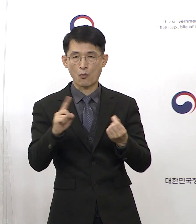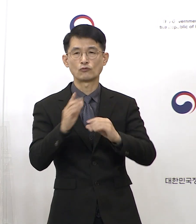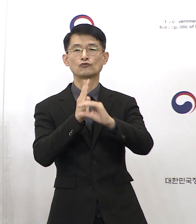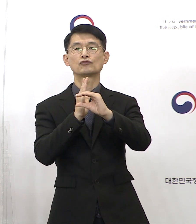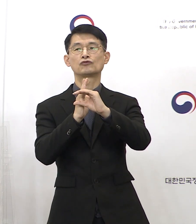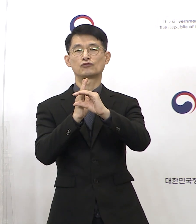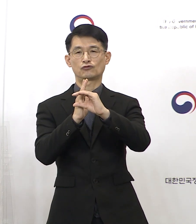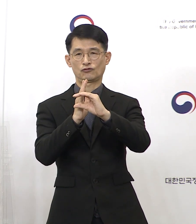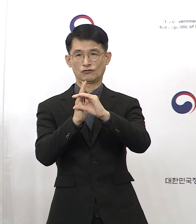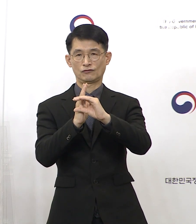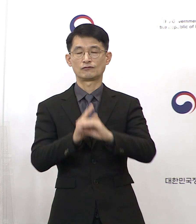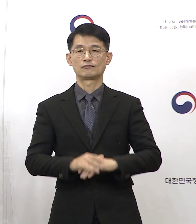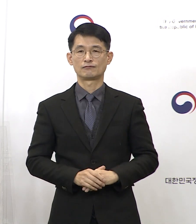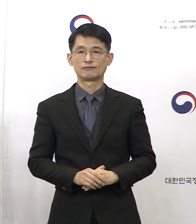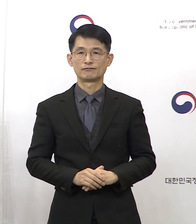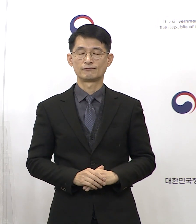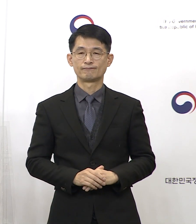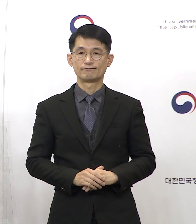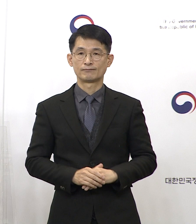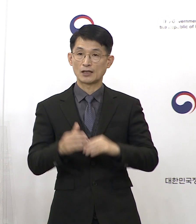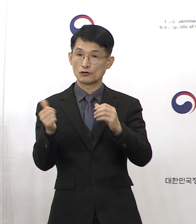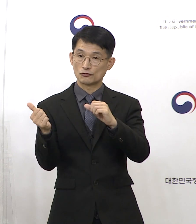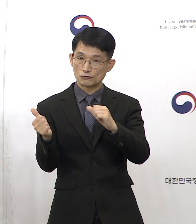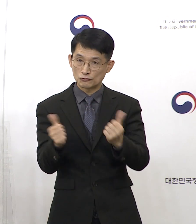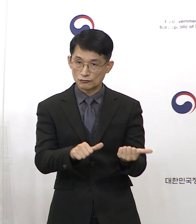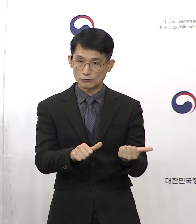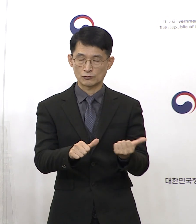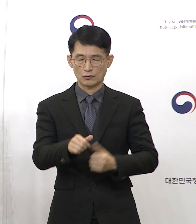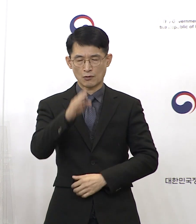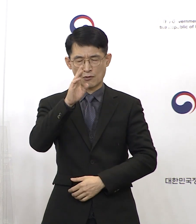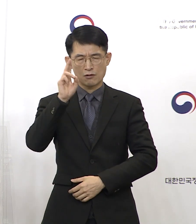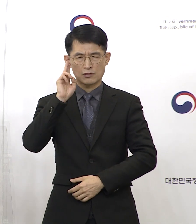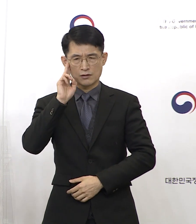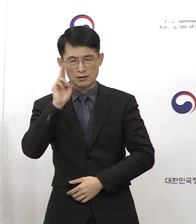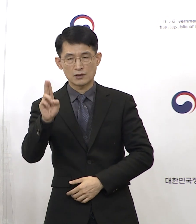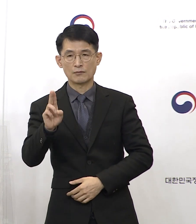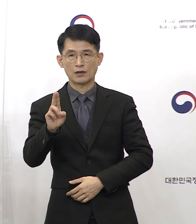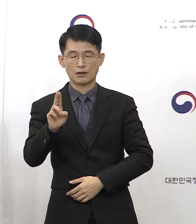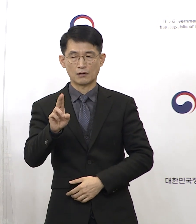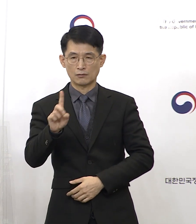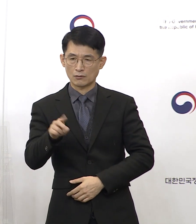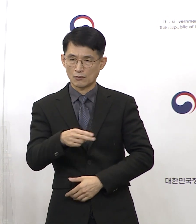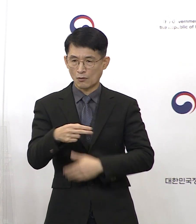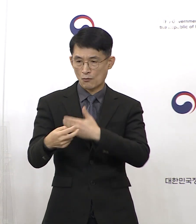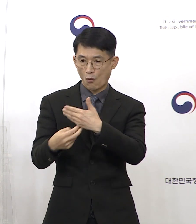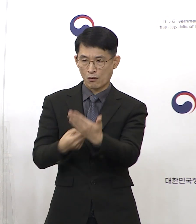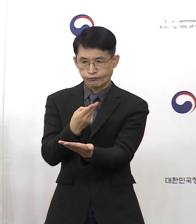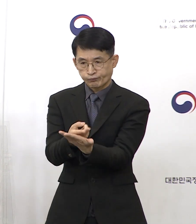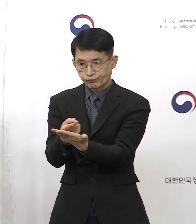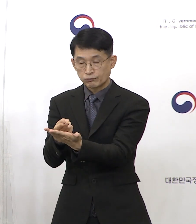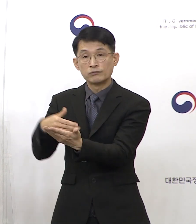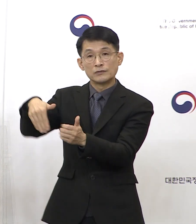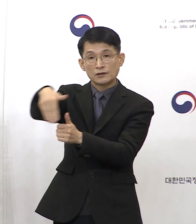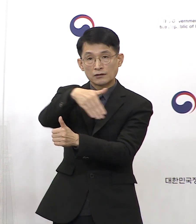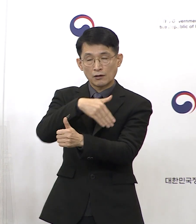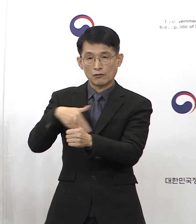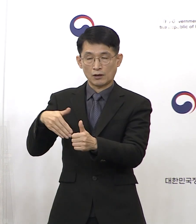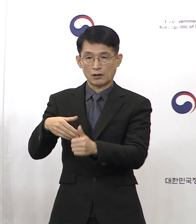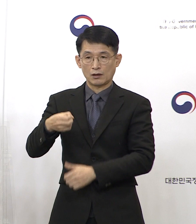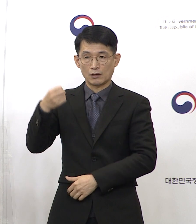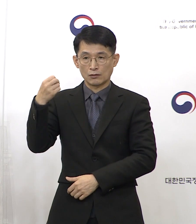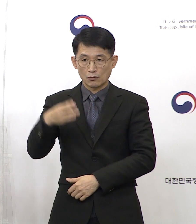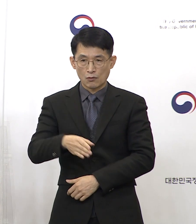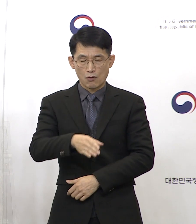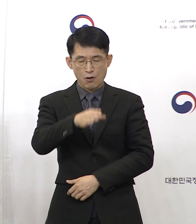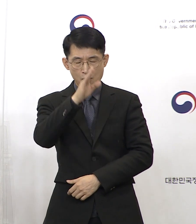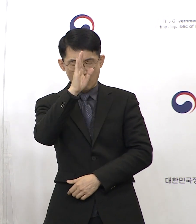유지했습니다. 사망 위중증 그리고 중환자 병상 가동률과 준중환자